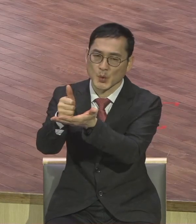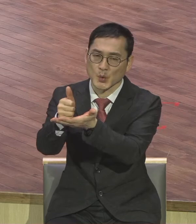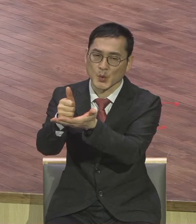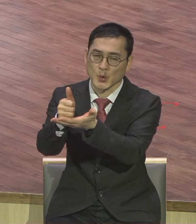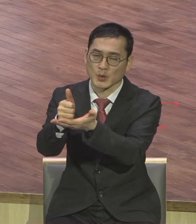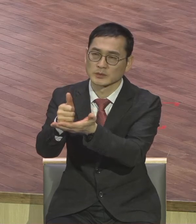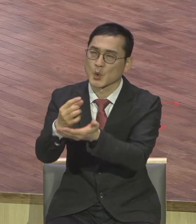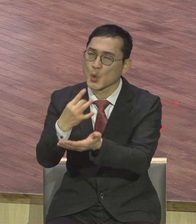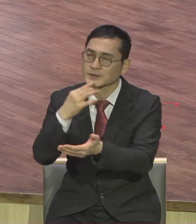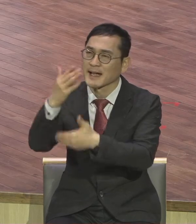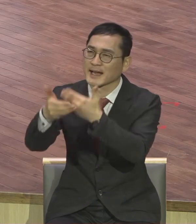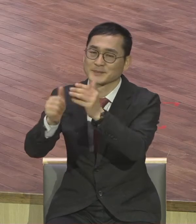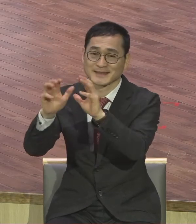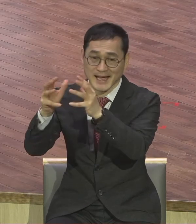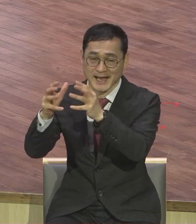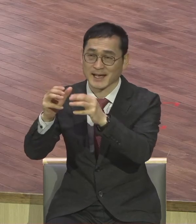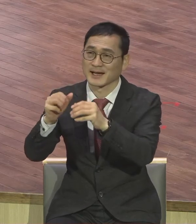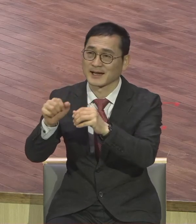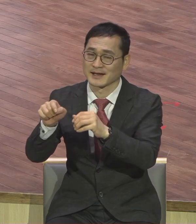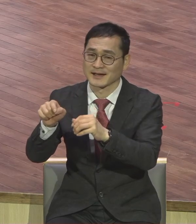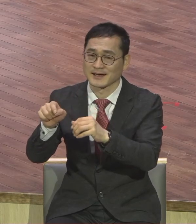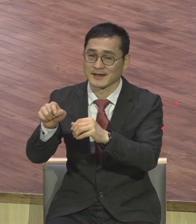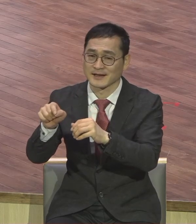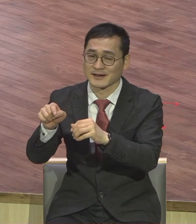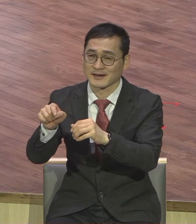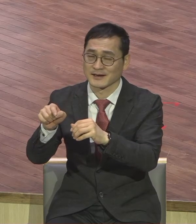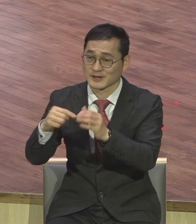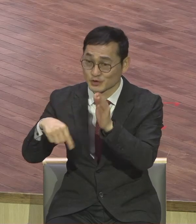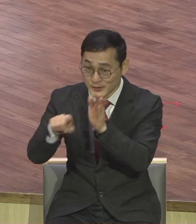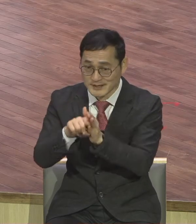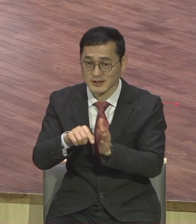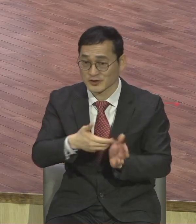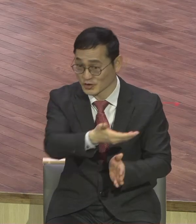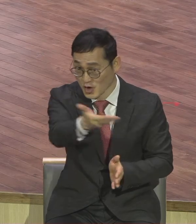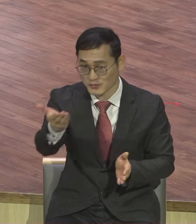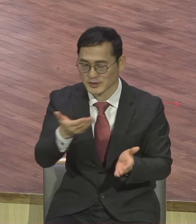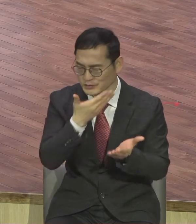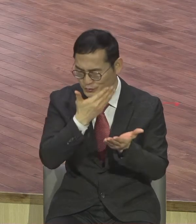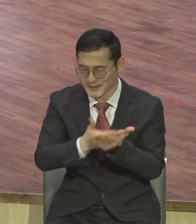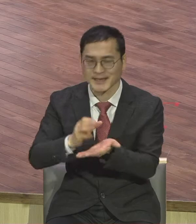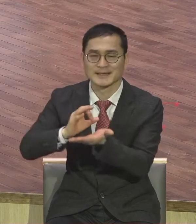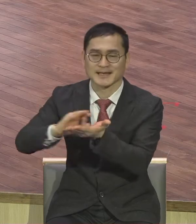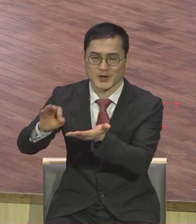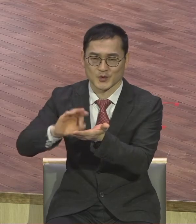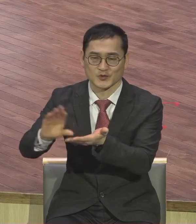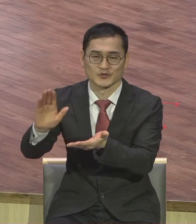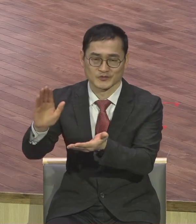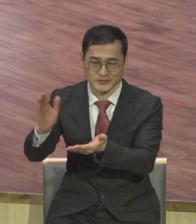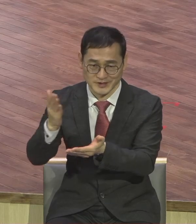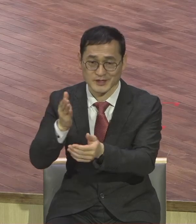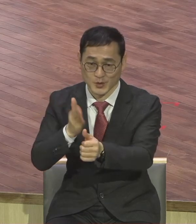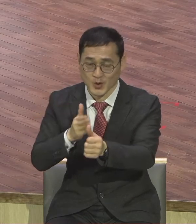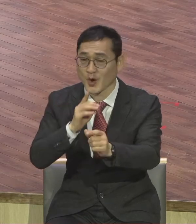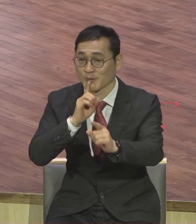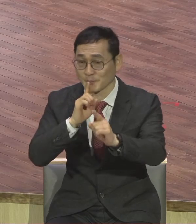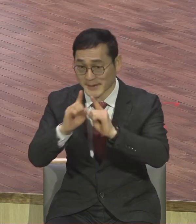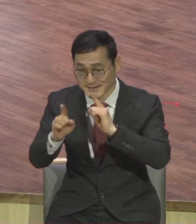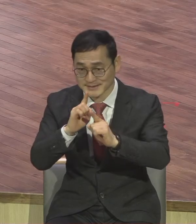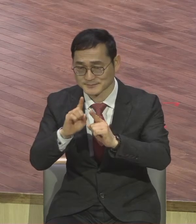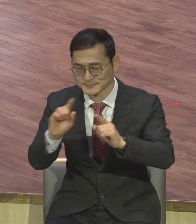나가는데 쓰임 받으면서 성령 충만의 권능을 여러분이 말씀 성취의 정인들 다 되시기를